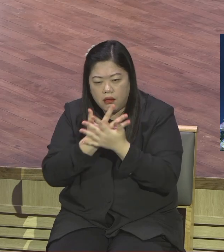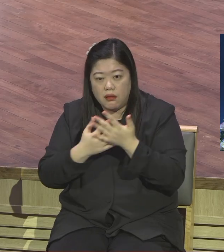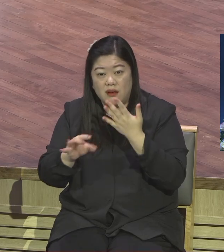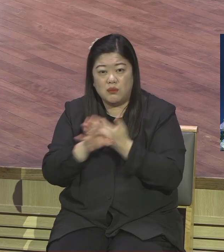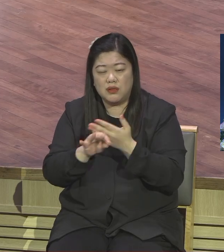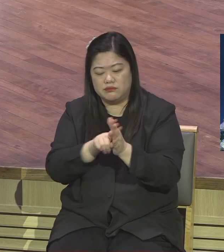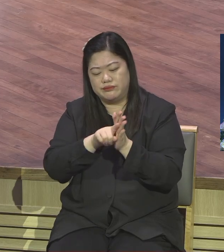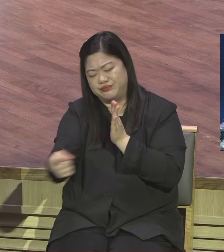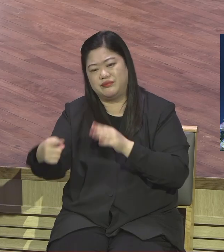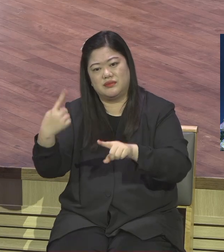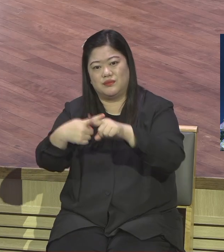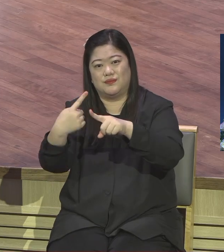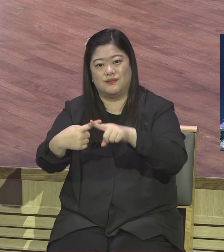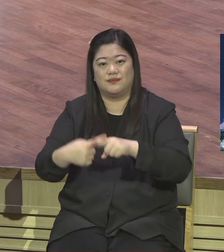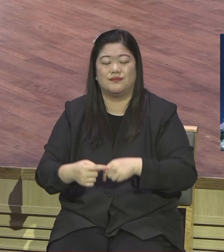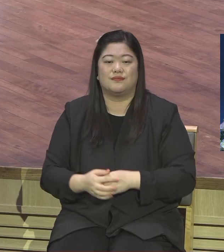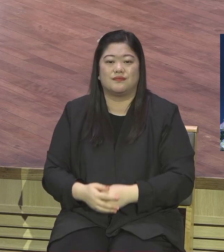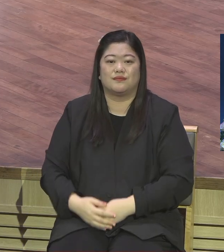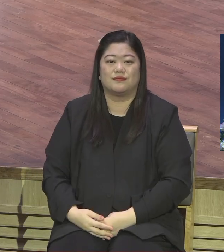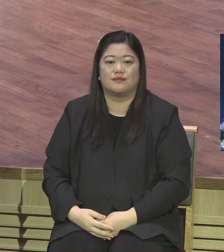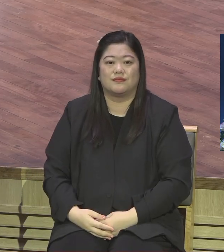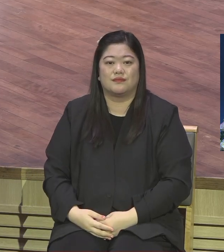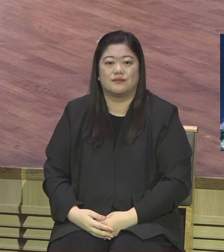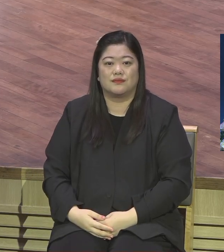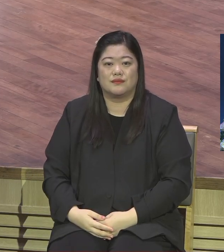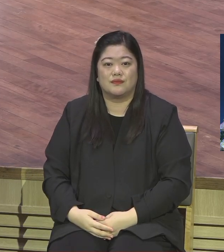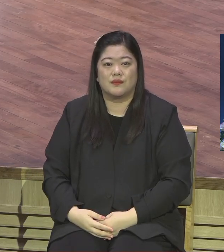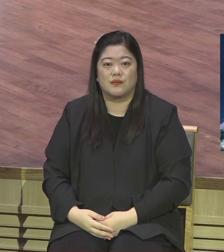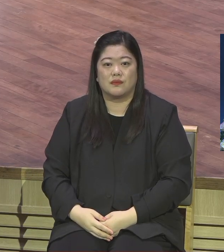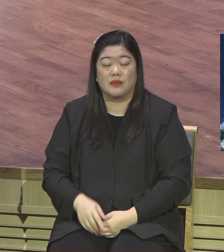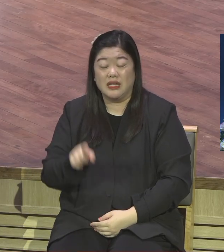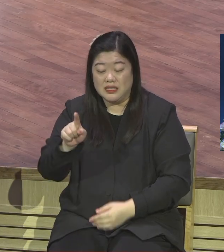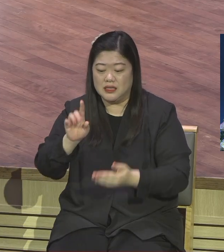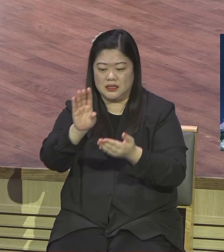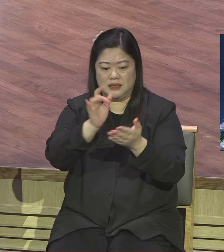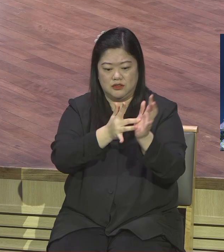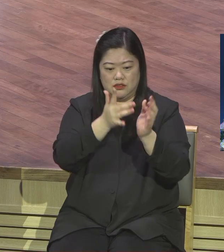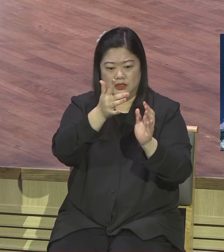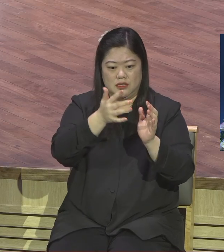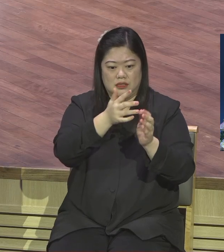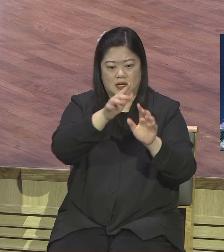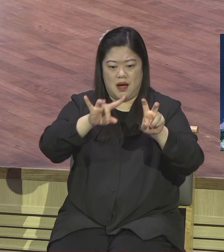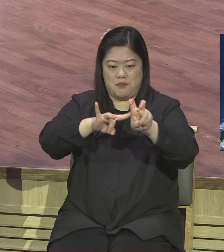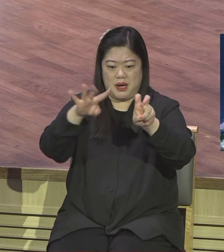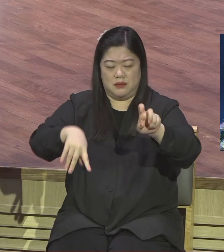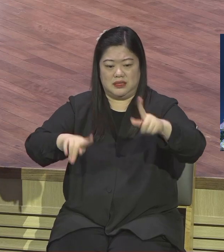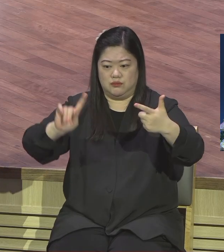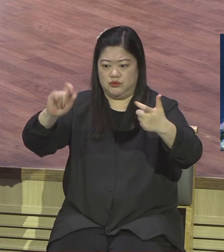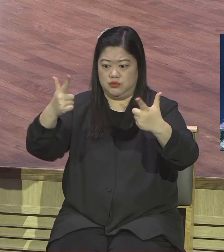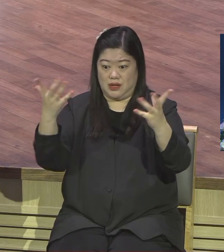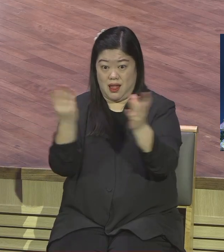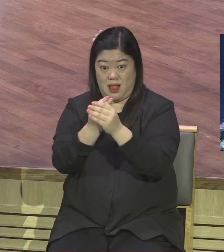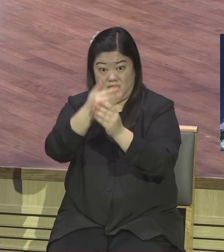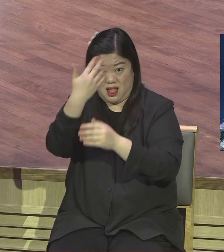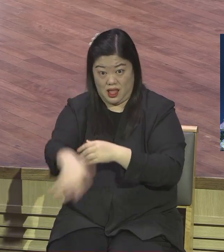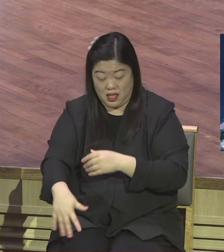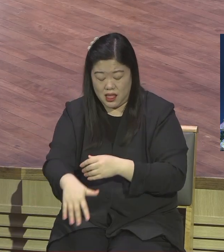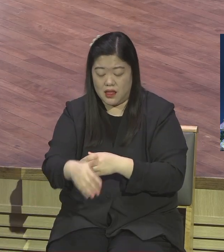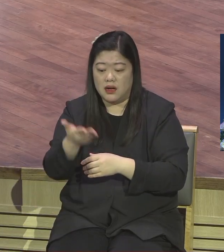이게 안되니까 안되면서 다락방에 들어와가지고 이게 이제 조직이 짜여지잖아요